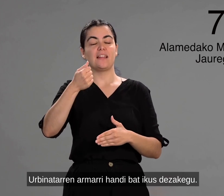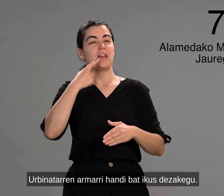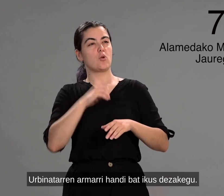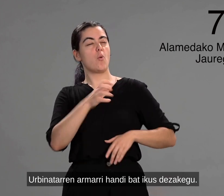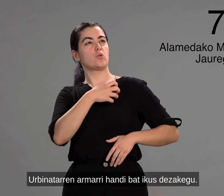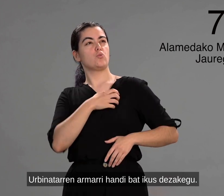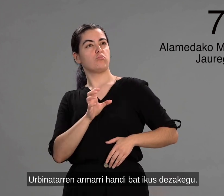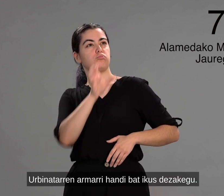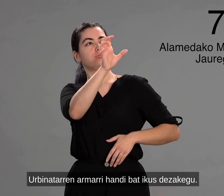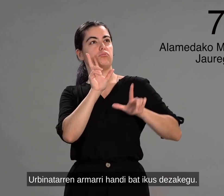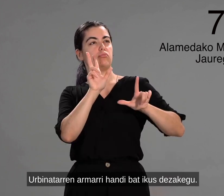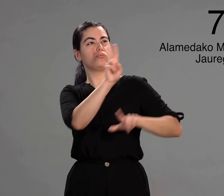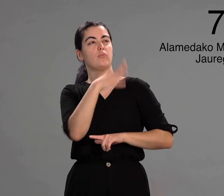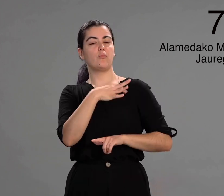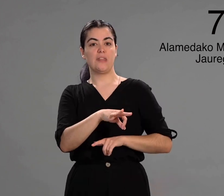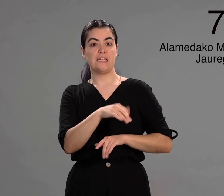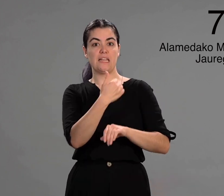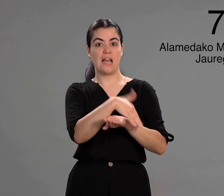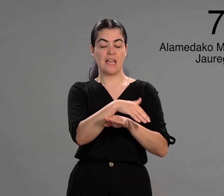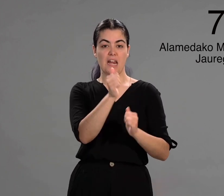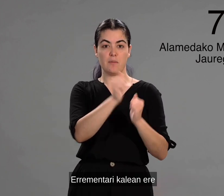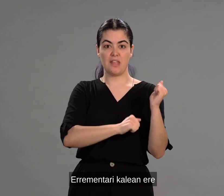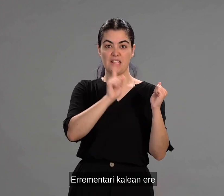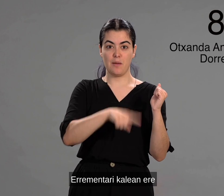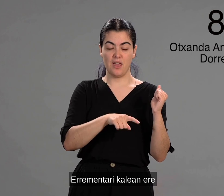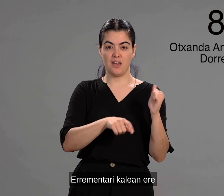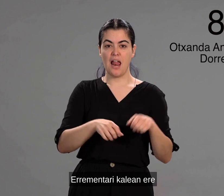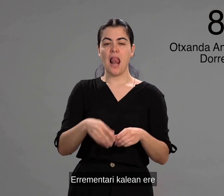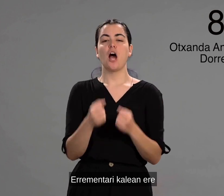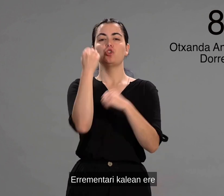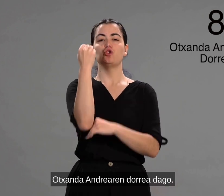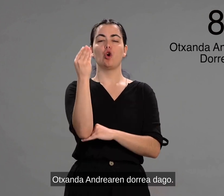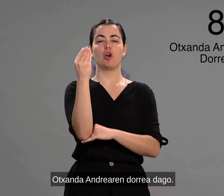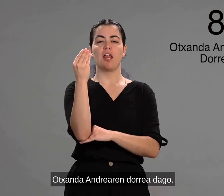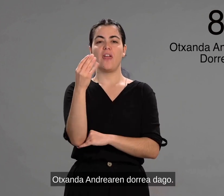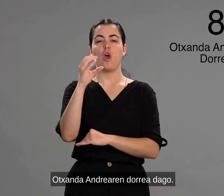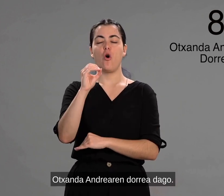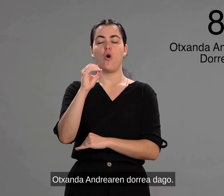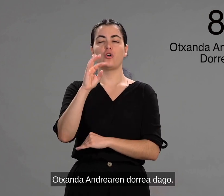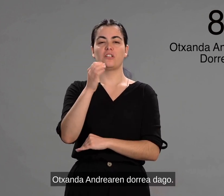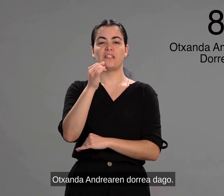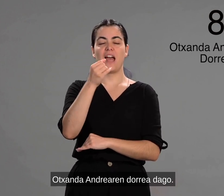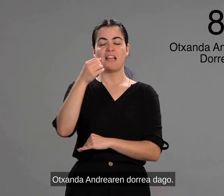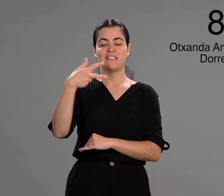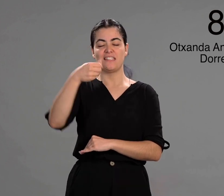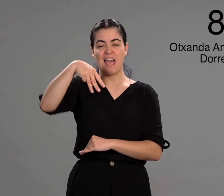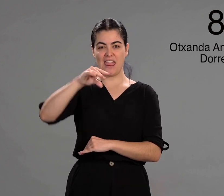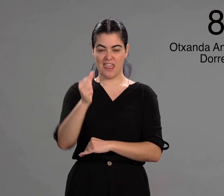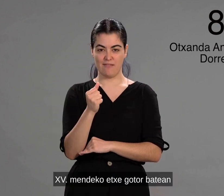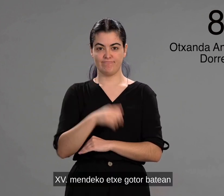armarrian dibatikus dezakegu. Errementari kalean ere, ochanda andrearen dorrea dago. Amabos